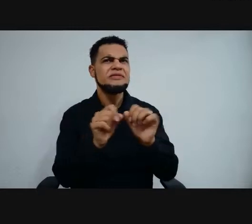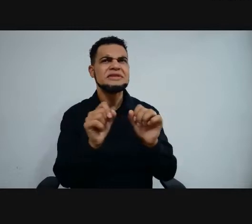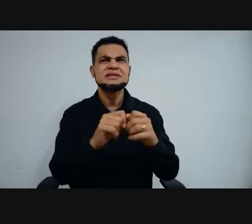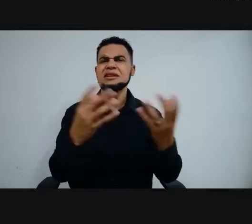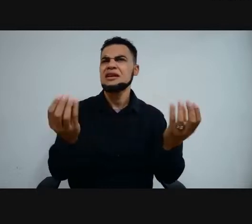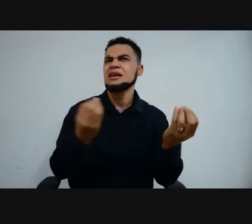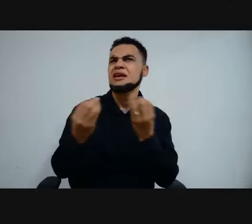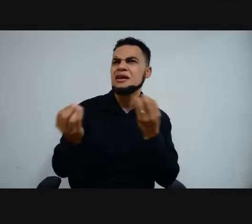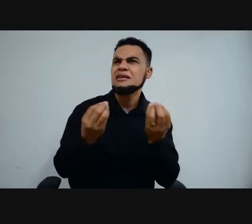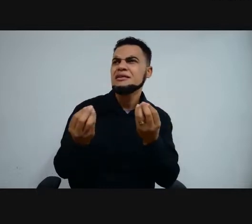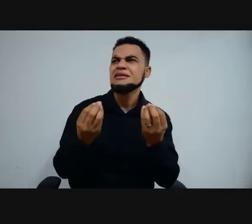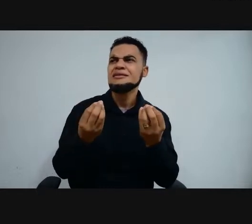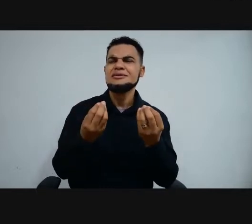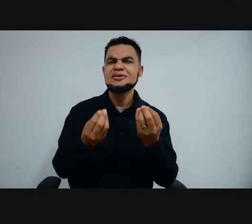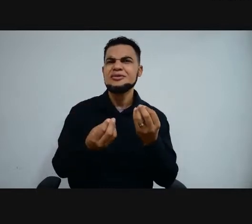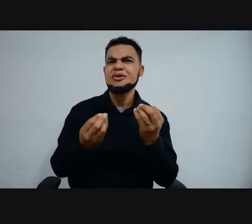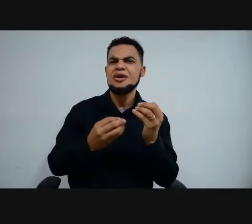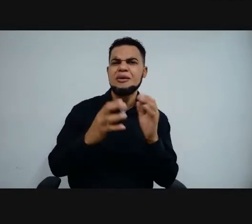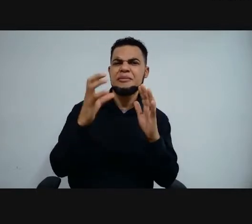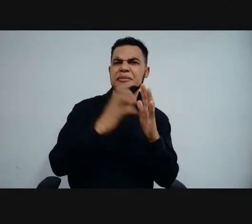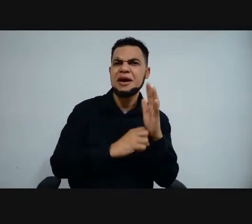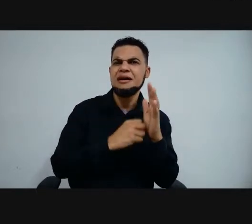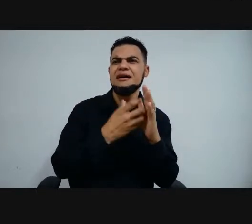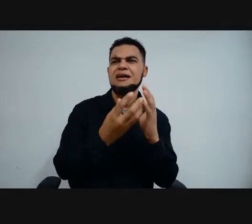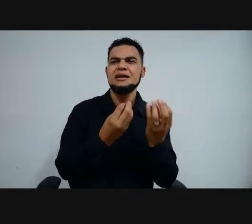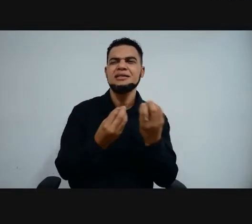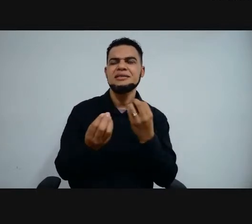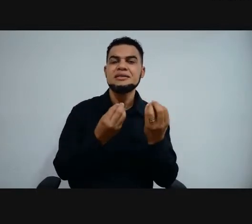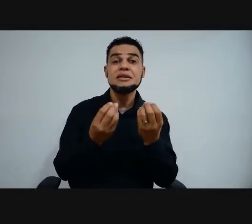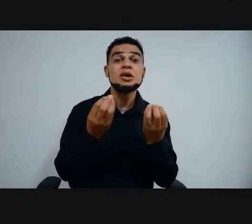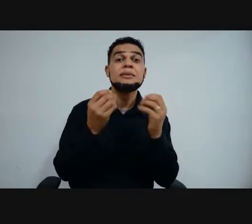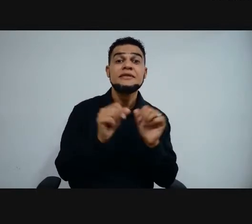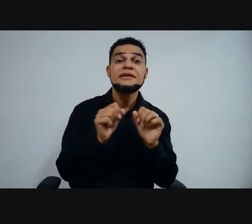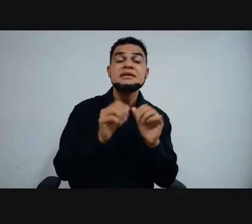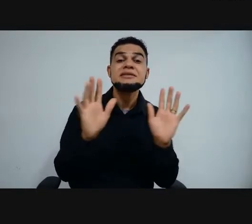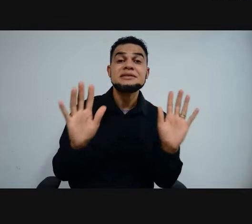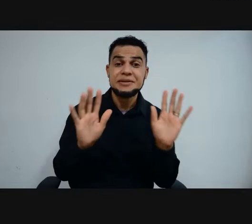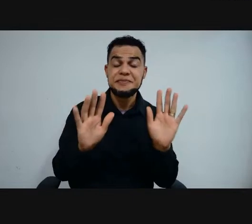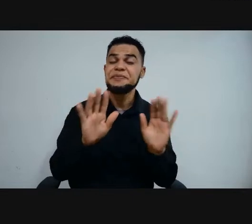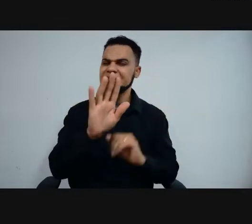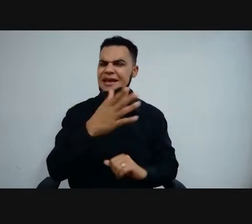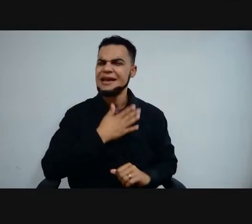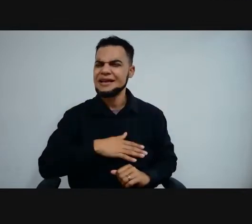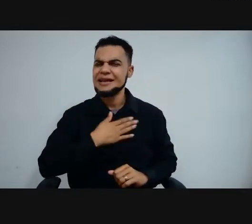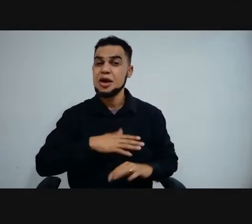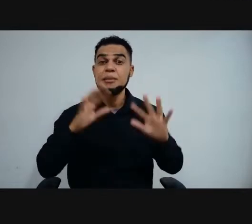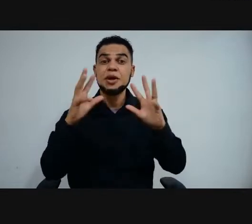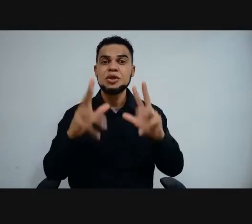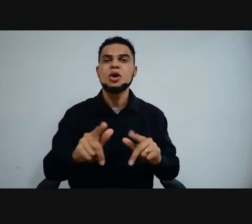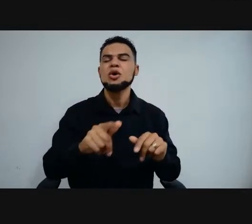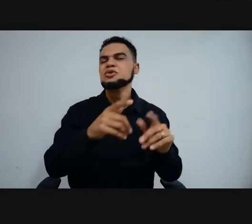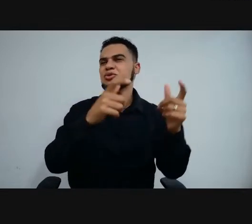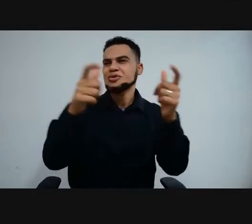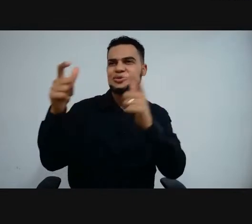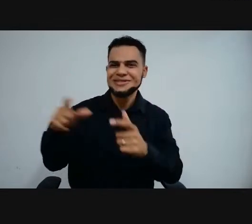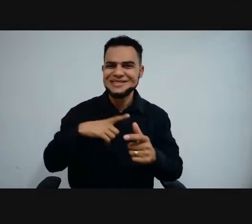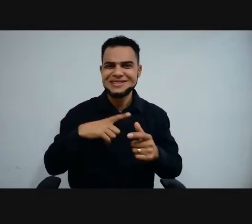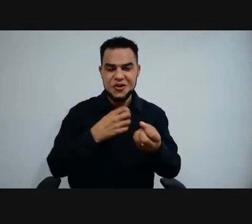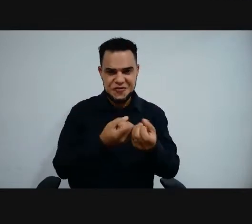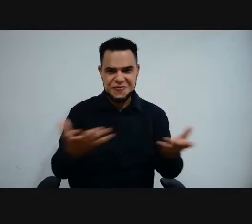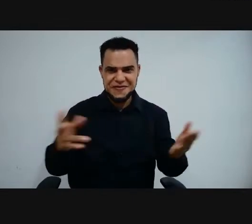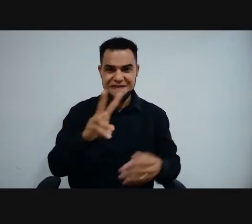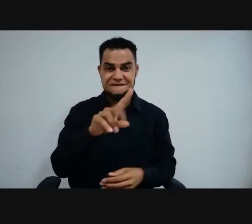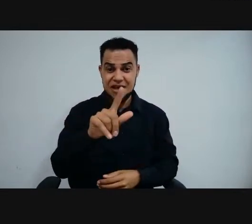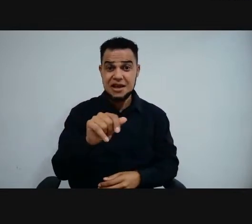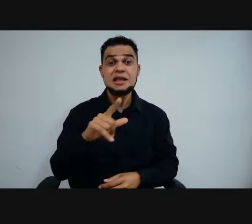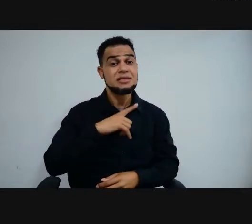preenche o cronograma, o você deve fazer? Todos os campos que estão ofertando vagas, pessoal, têm uma equipe em